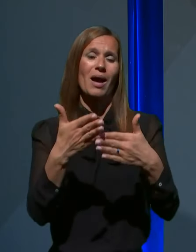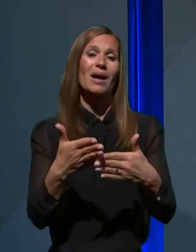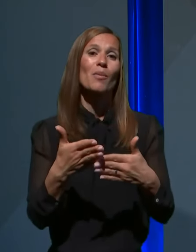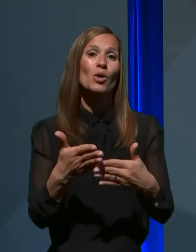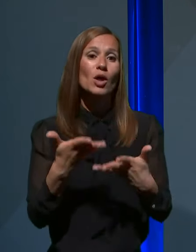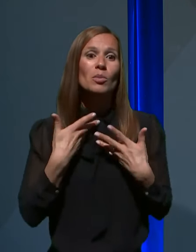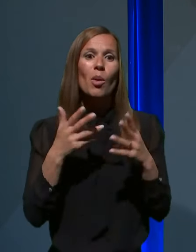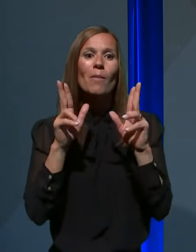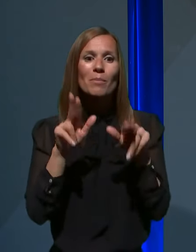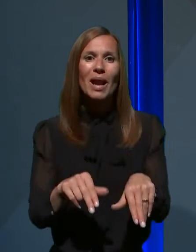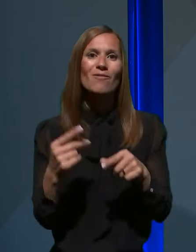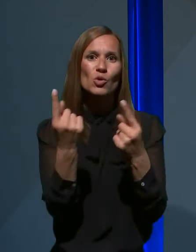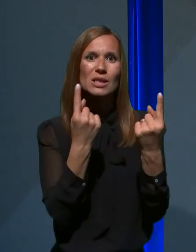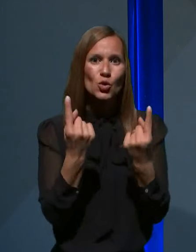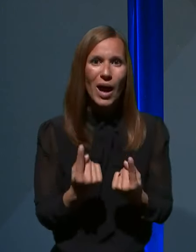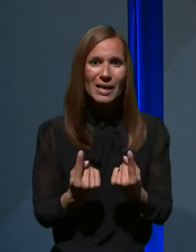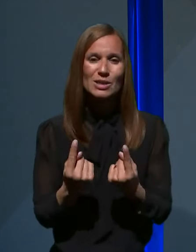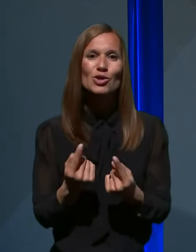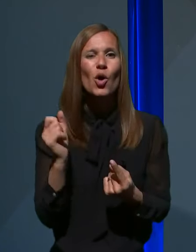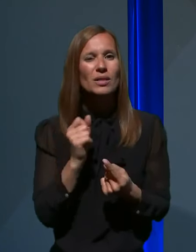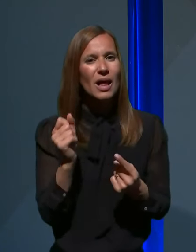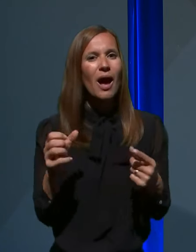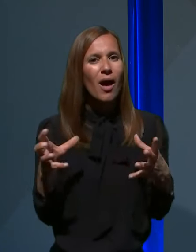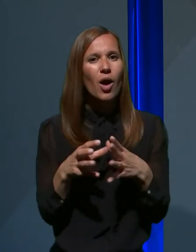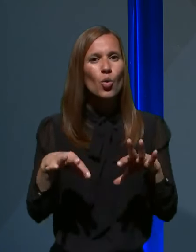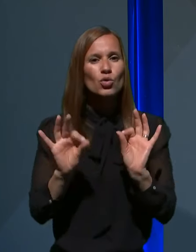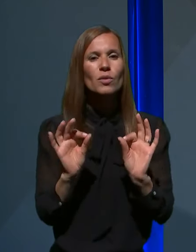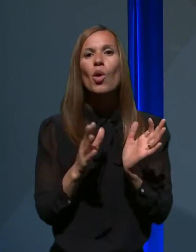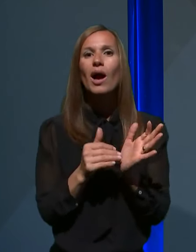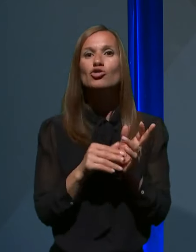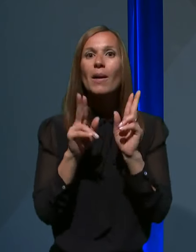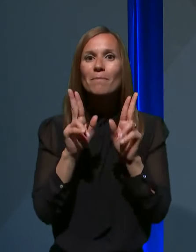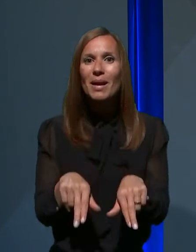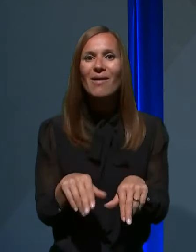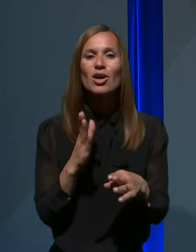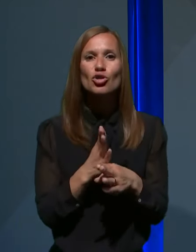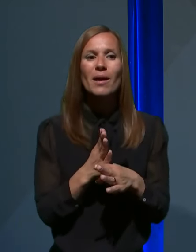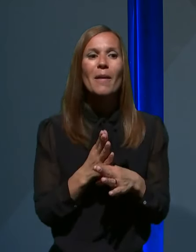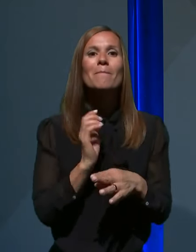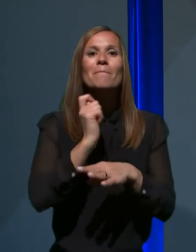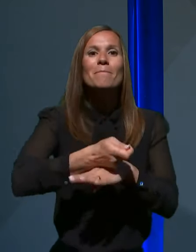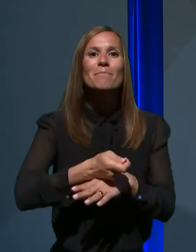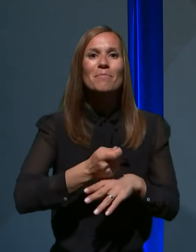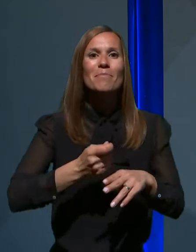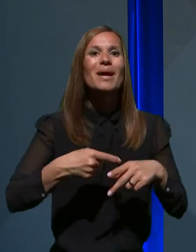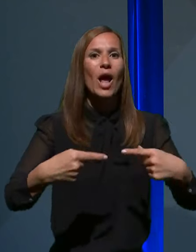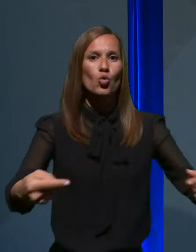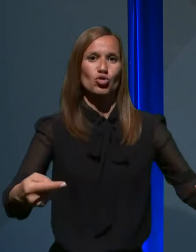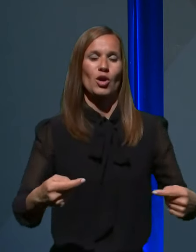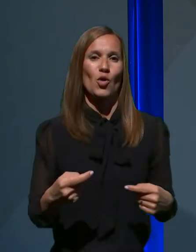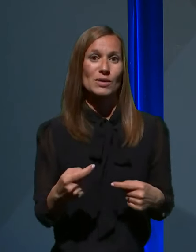pridemo, da lahko ugotovimo, kakšna je prava prekuženost in ob teh številkah sprememo